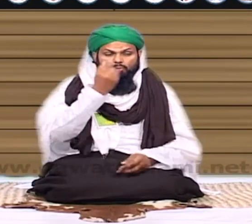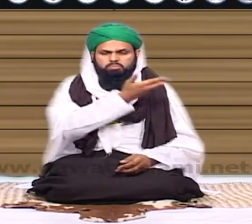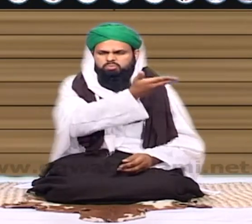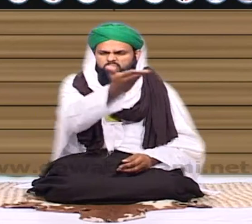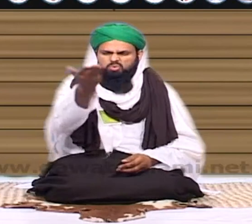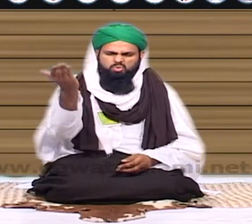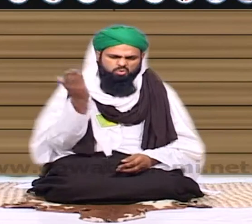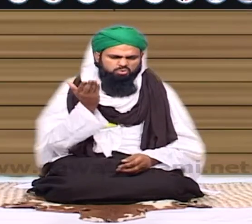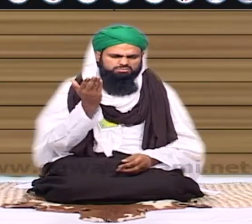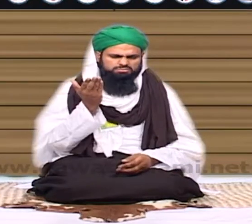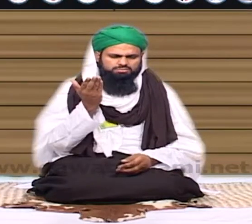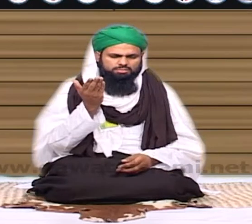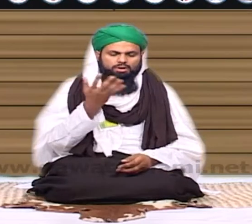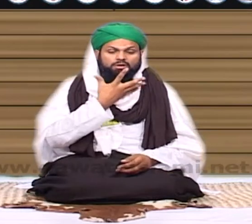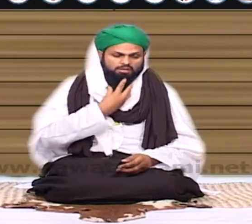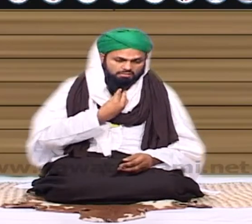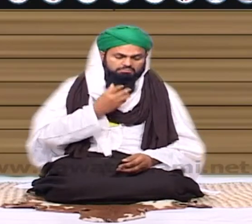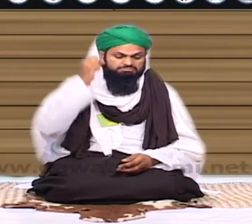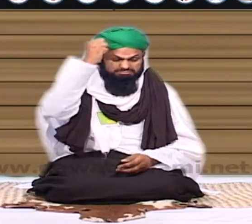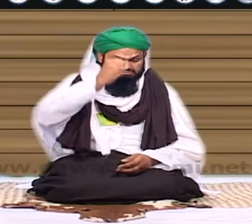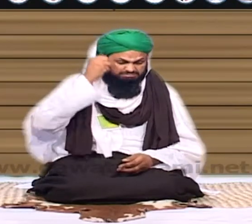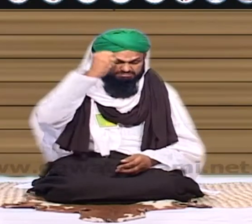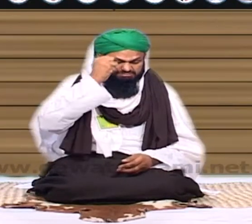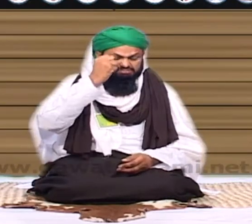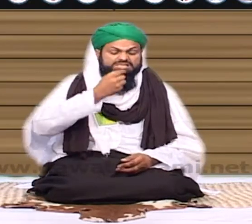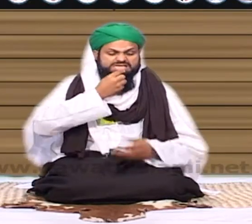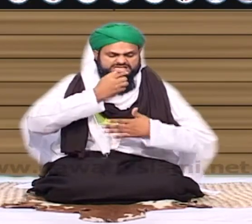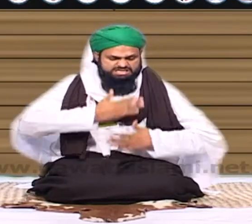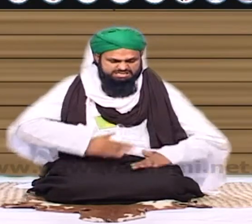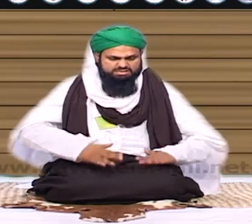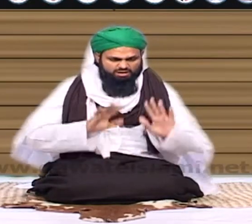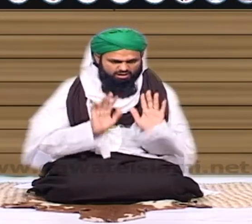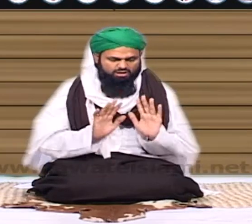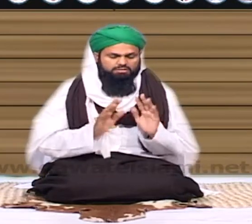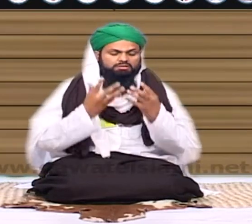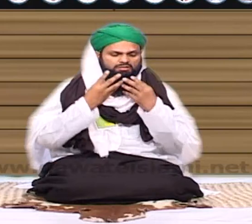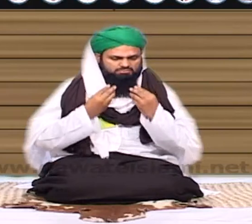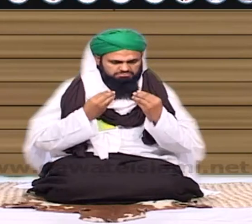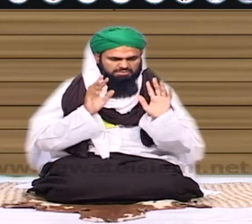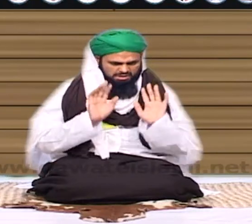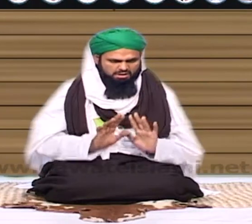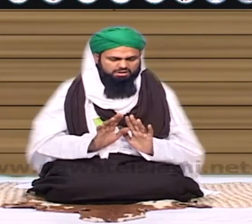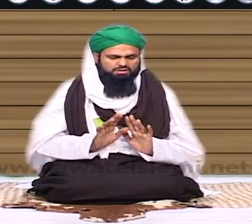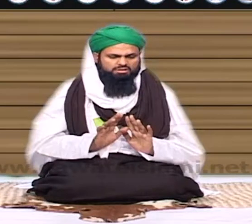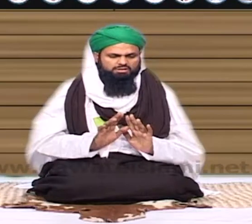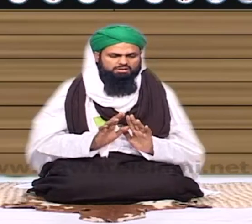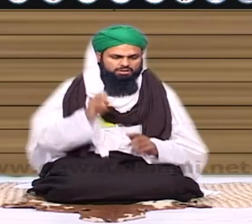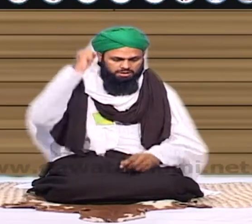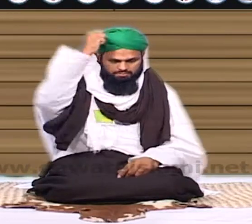کہ اس میں بڑے بڑے پریزگاہ کیونکہ جو ایسا کرے وہ پریزگاہ ریتا نہیں ہے بلکہ پریزگاہ ریش بھی ہوگی امامہ بھی